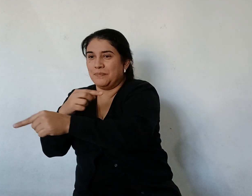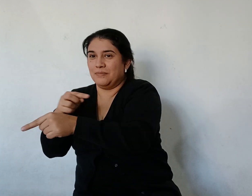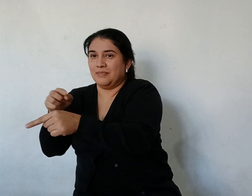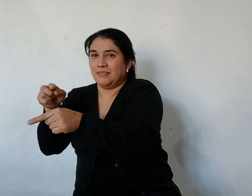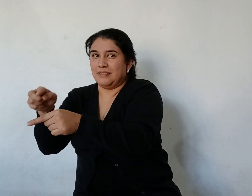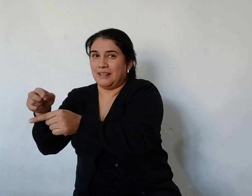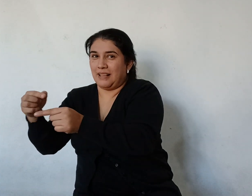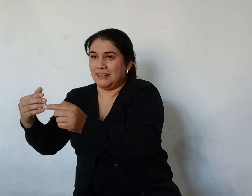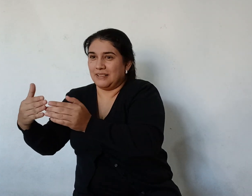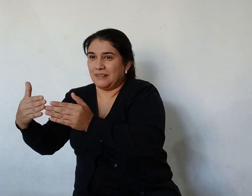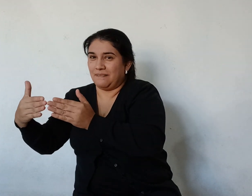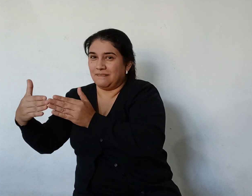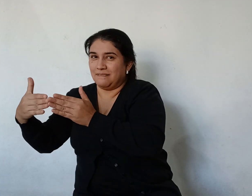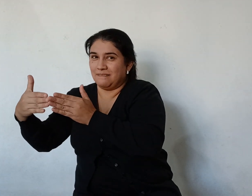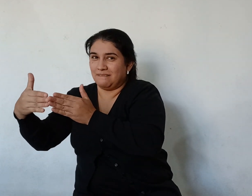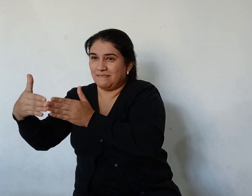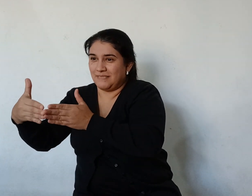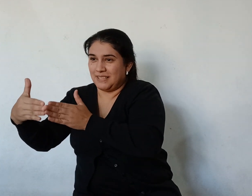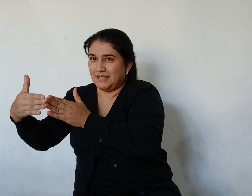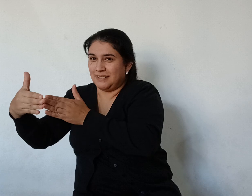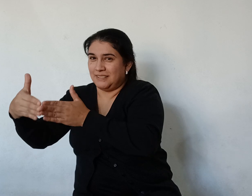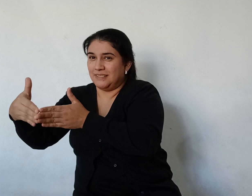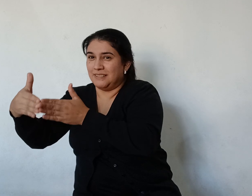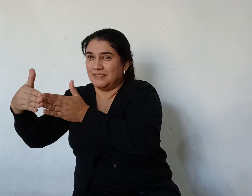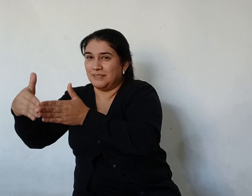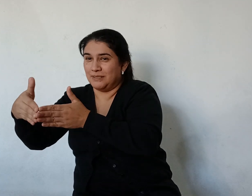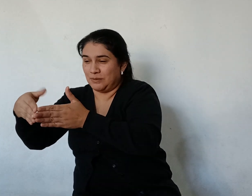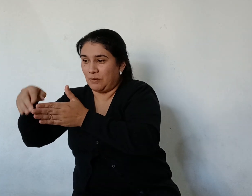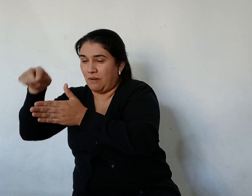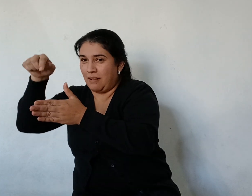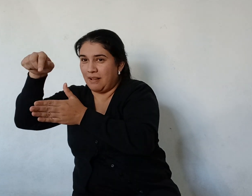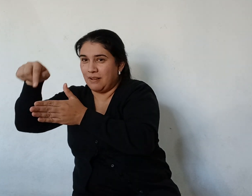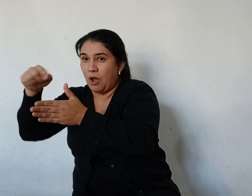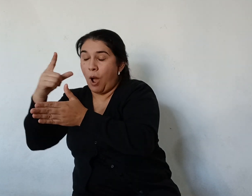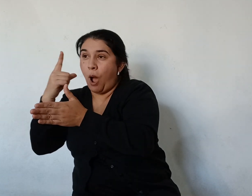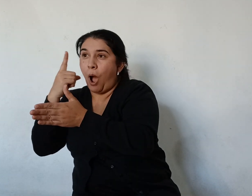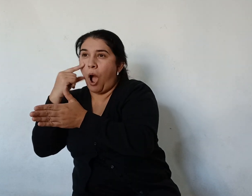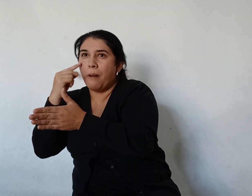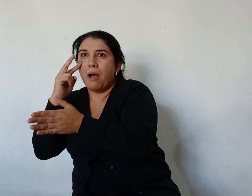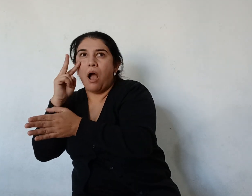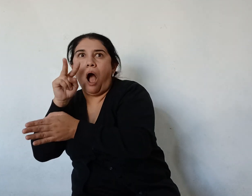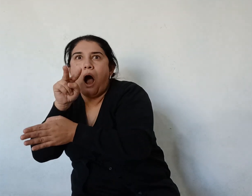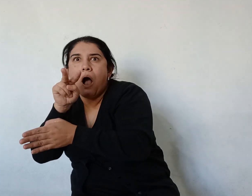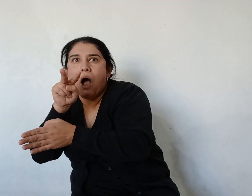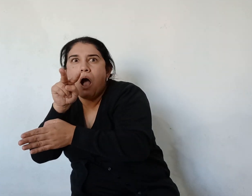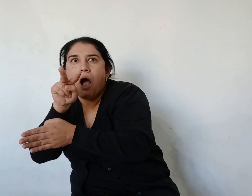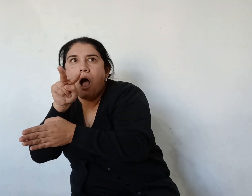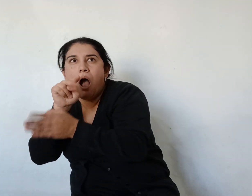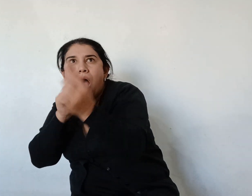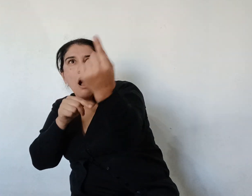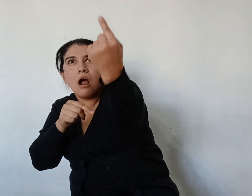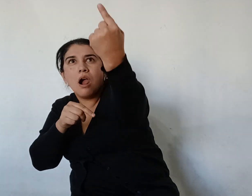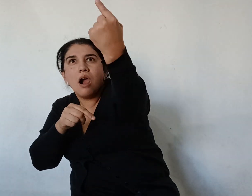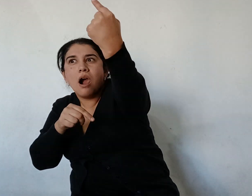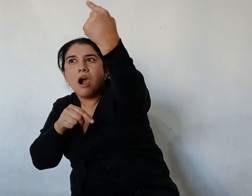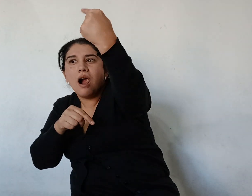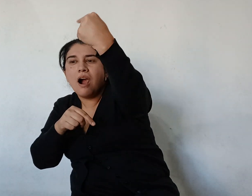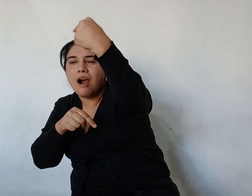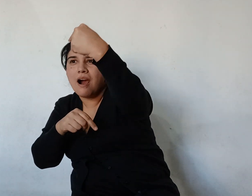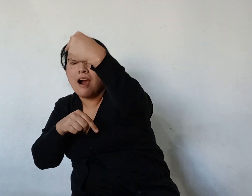Llegaba allá al buque Y los hombres Que estaban en él Lo vieron Es decir Vieron el remolino Que hace en